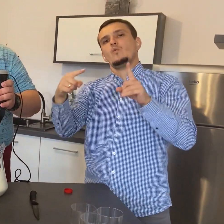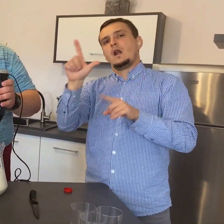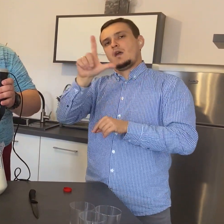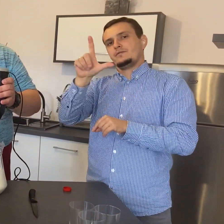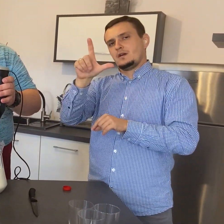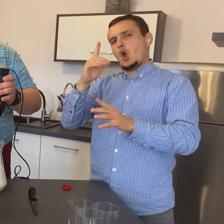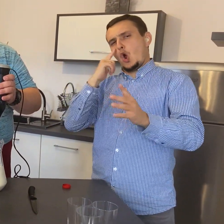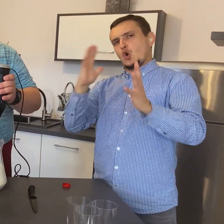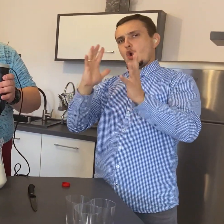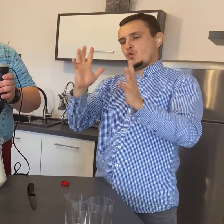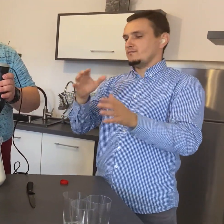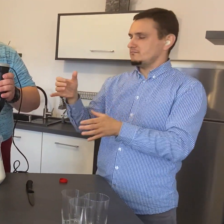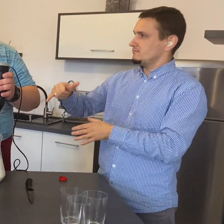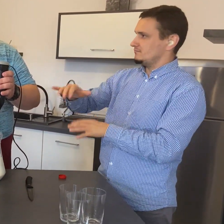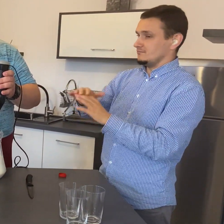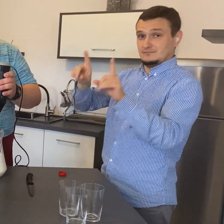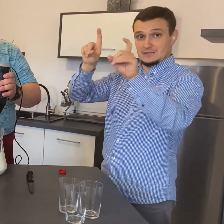I zaczynamy miksować.